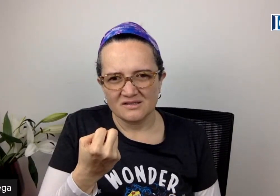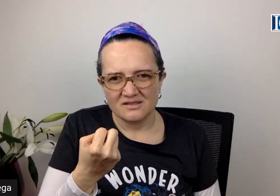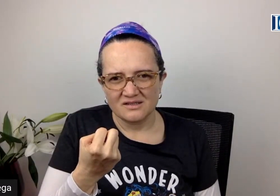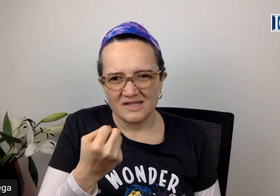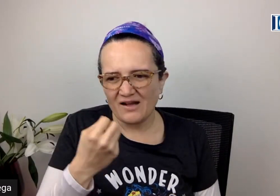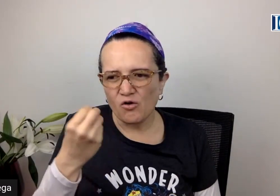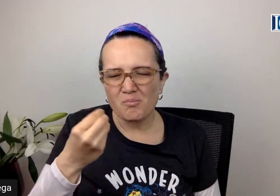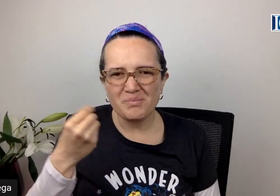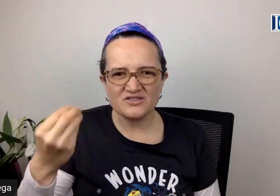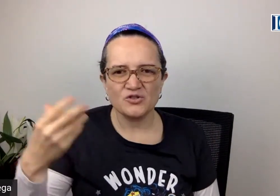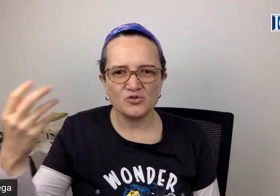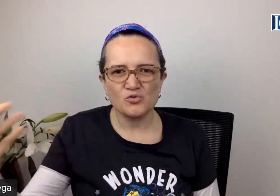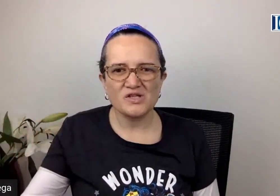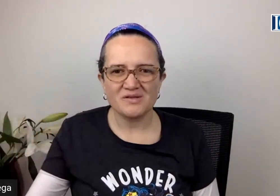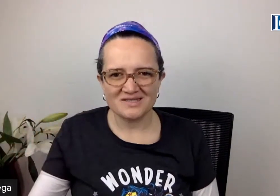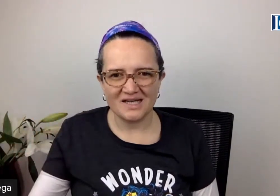la compasión universal